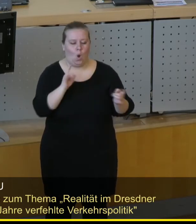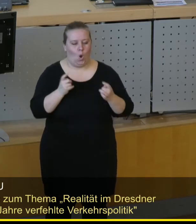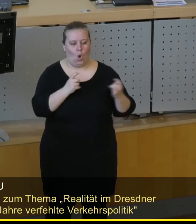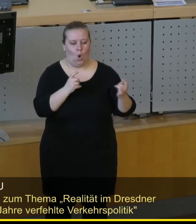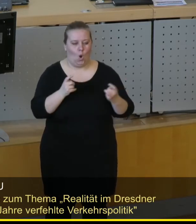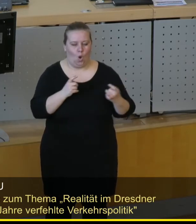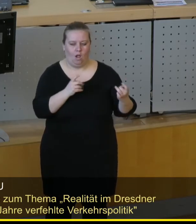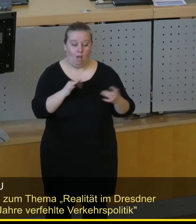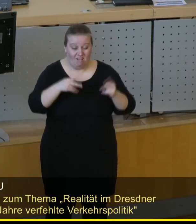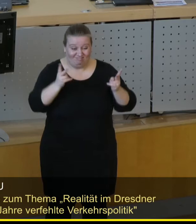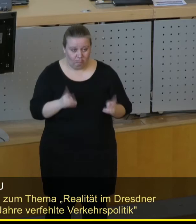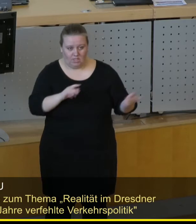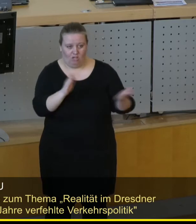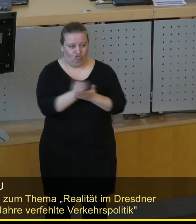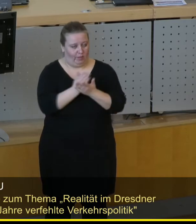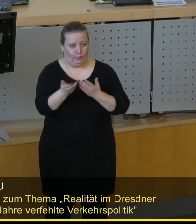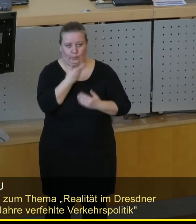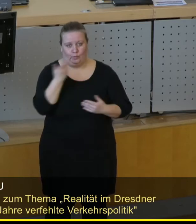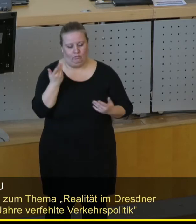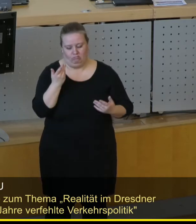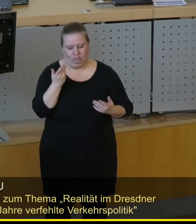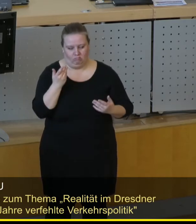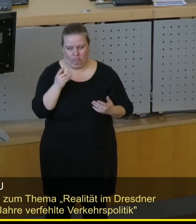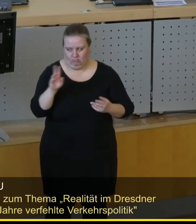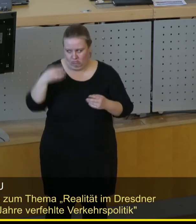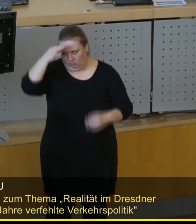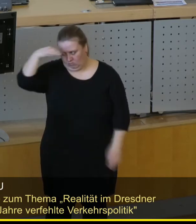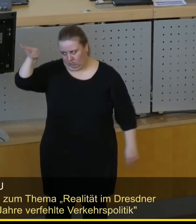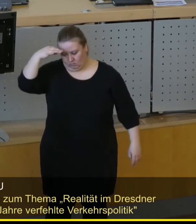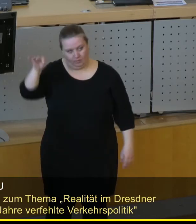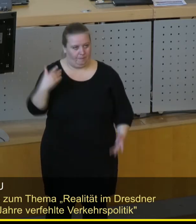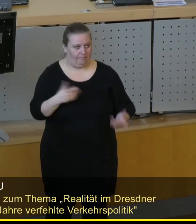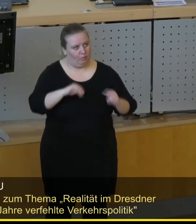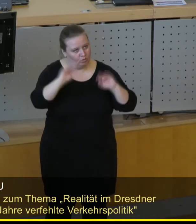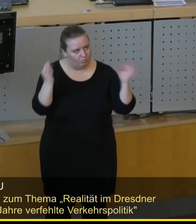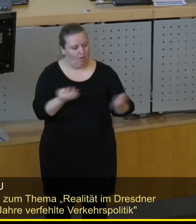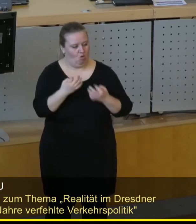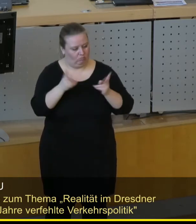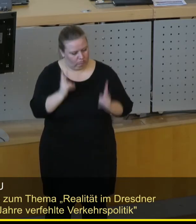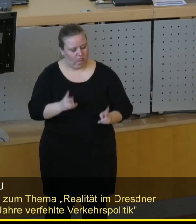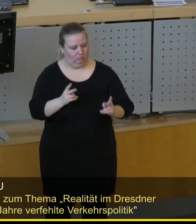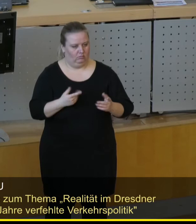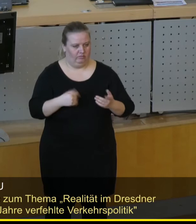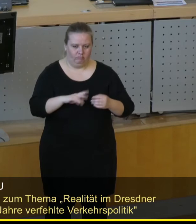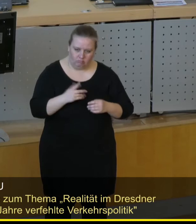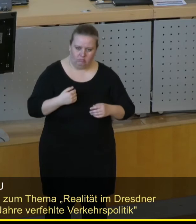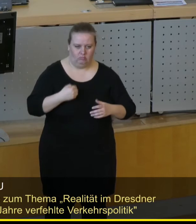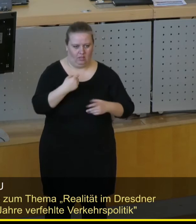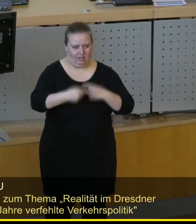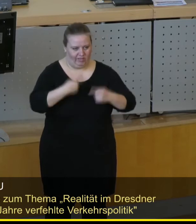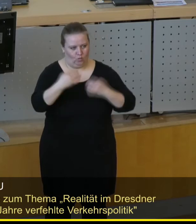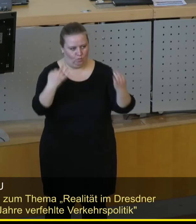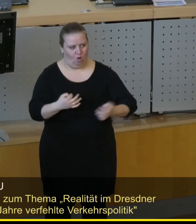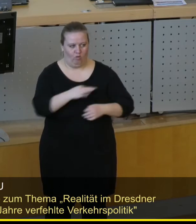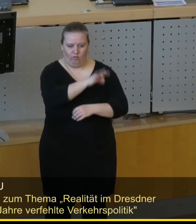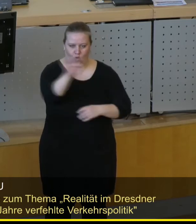führen, das ist der falsche Weg. Ich stimme meinem Kollegen Holger Zastrow zu. Wir brauchen hier endlich wieder Zug. Wir brauchen hier endlich wieder eine Entwicklung, damit